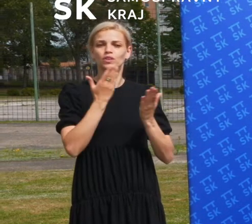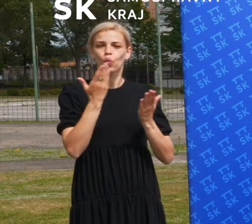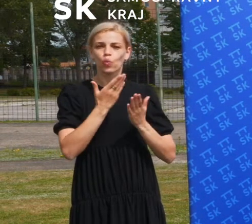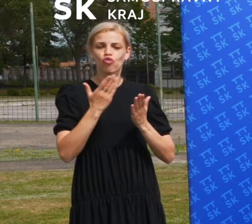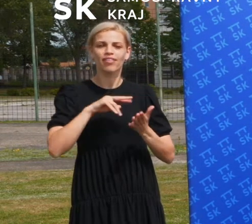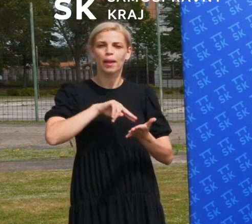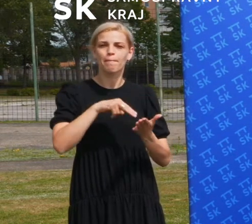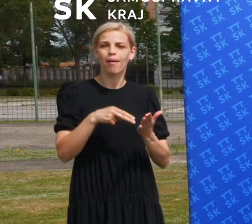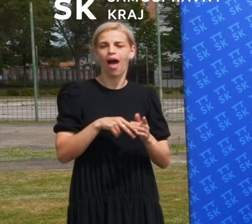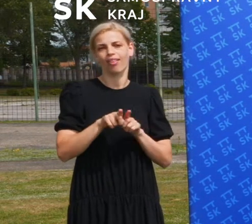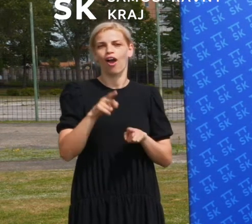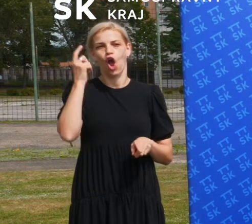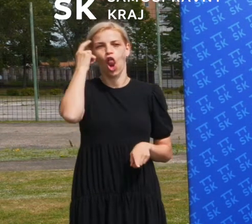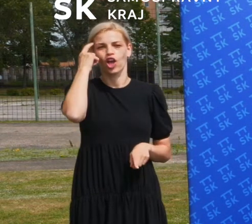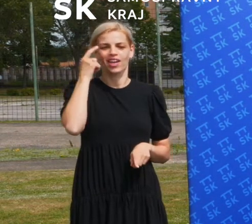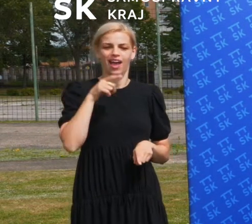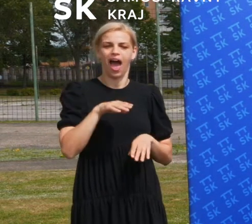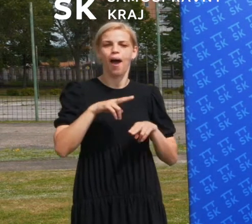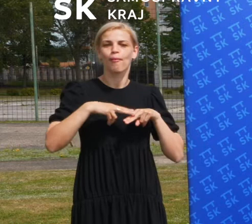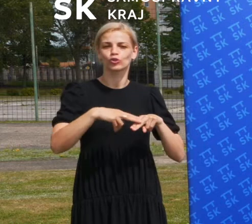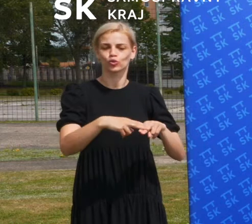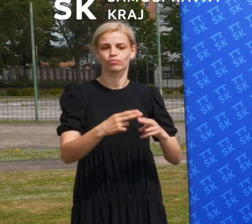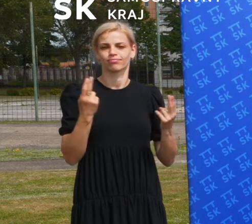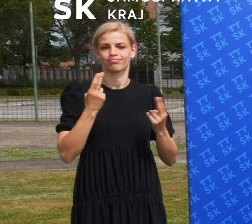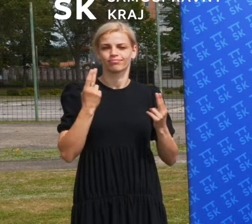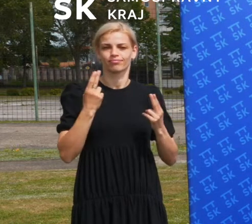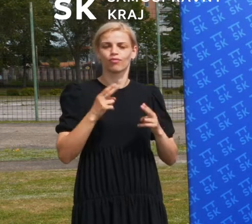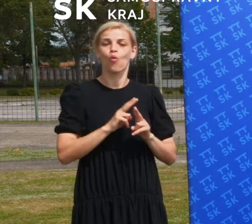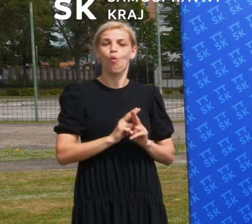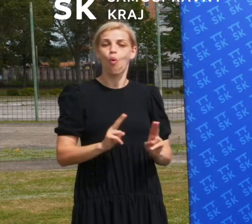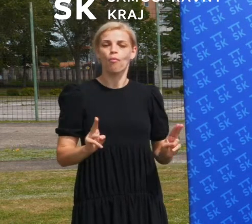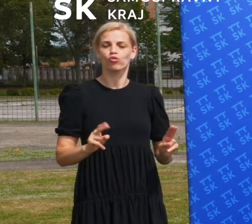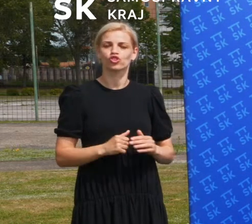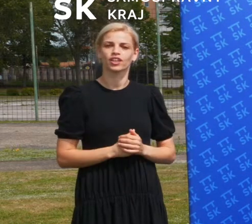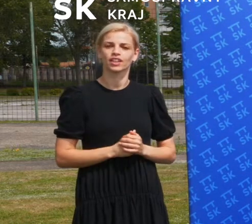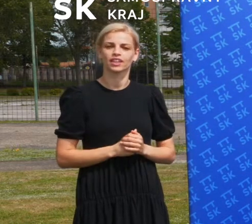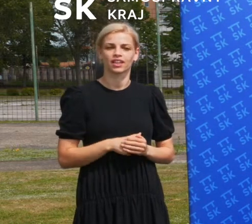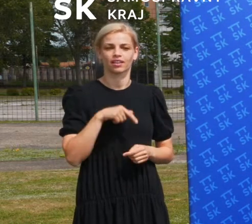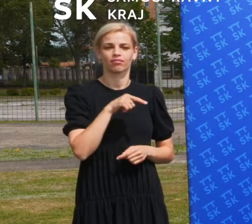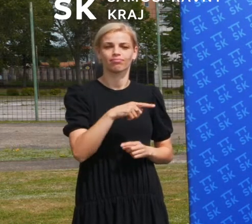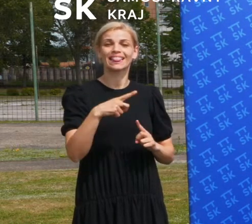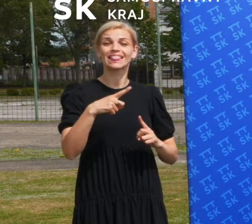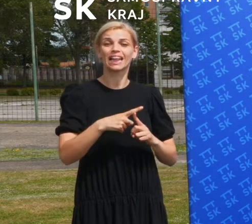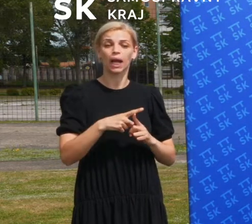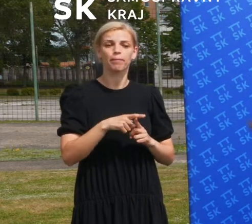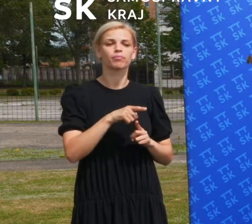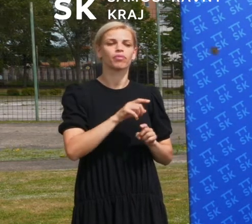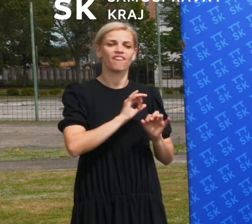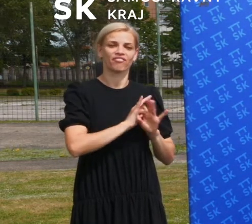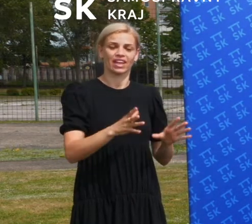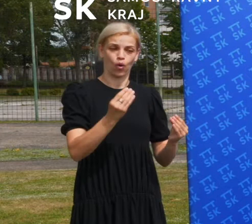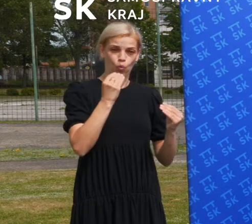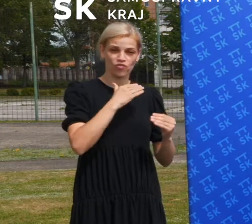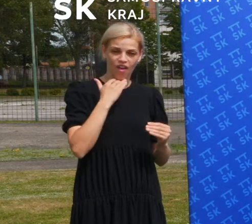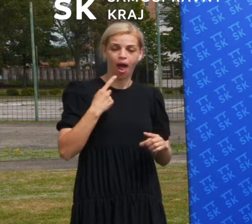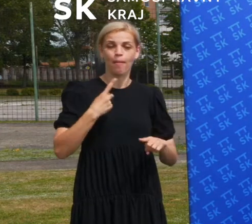plánoch a podobne. Umožňuje to, že sa vystáva takýto typ infraštruktúry. Držím